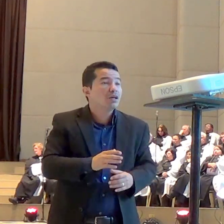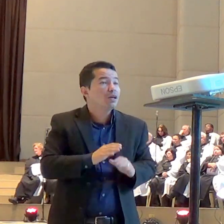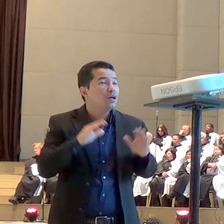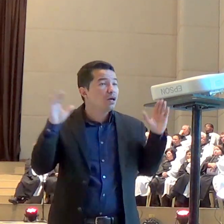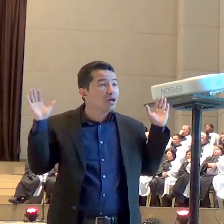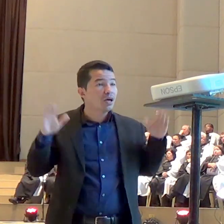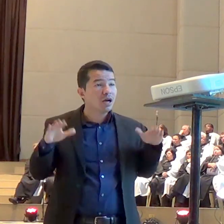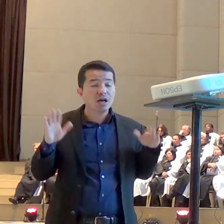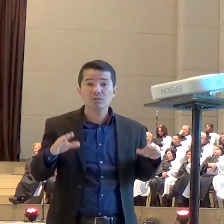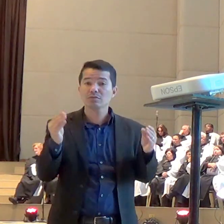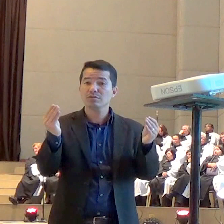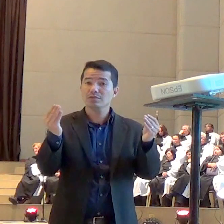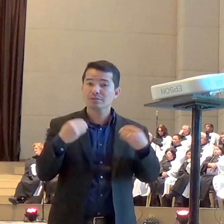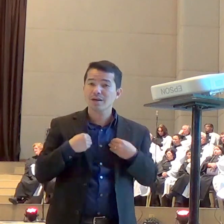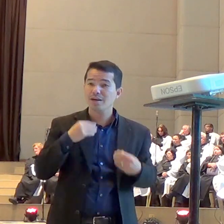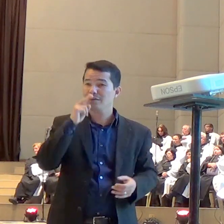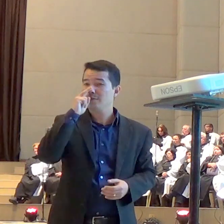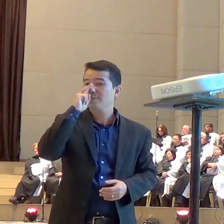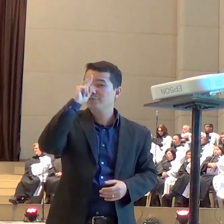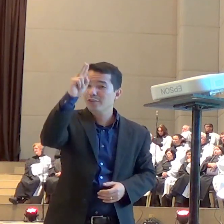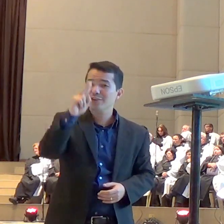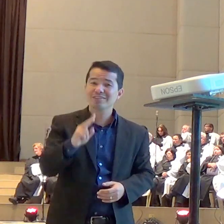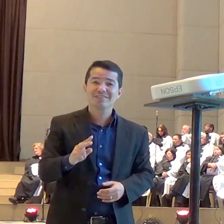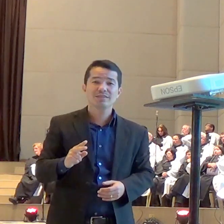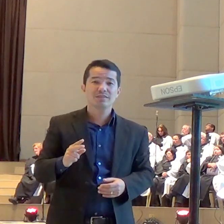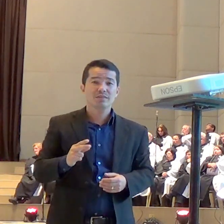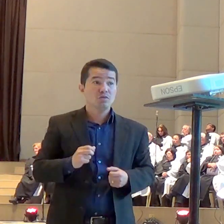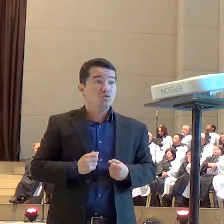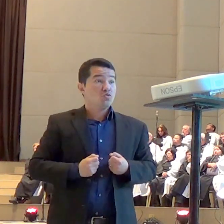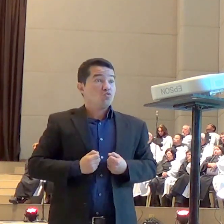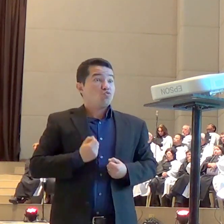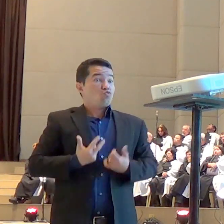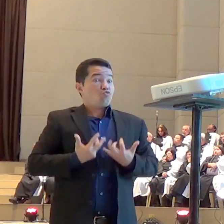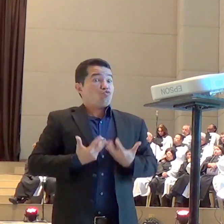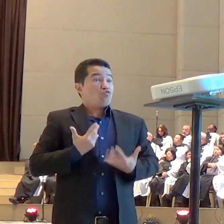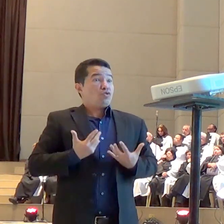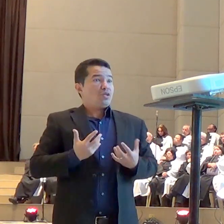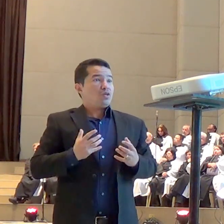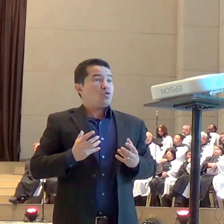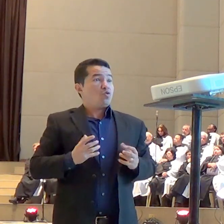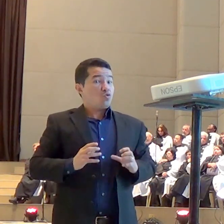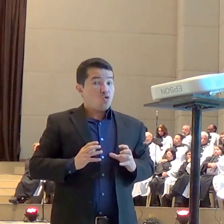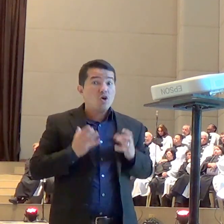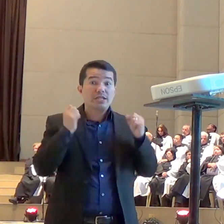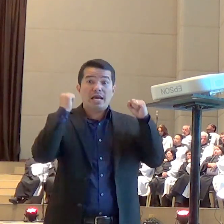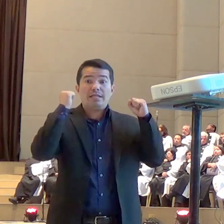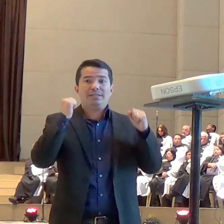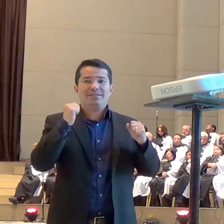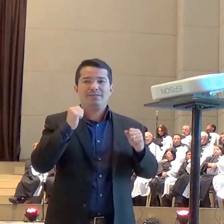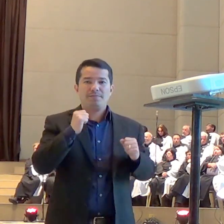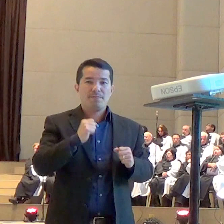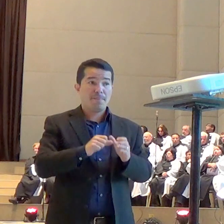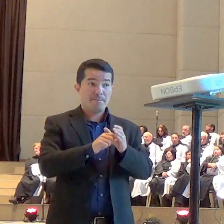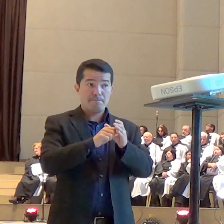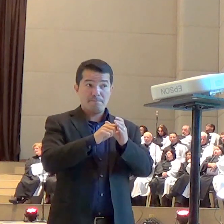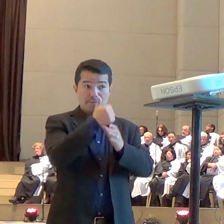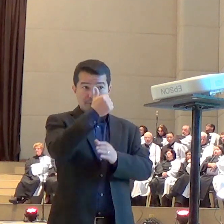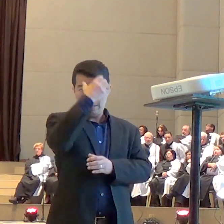nos encorajar para nos proteger em 1ª reis 18 a palavra de Deus vai dizer